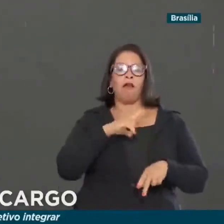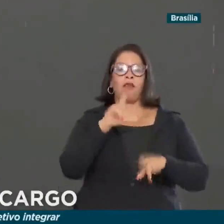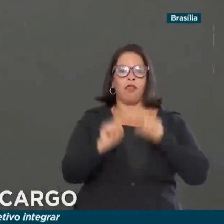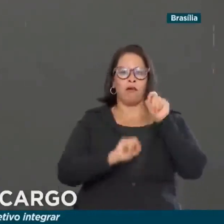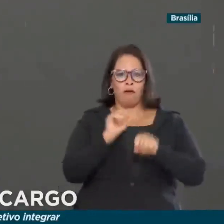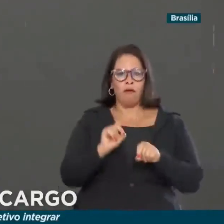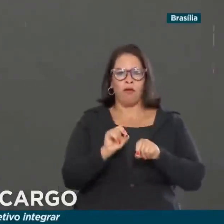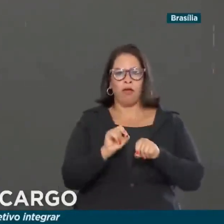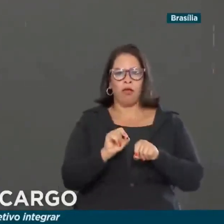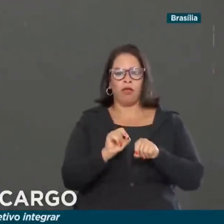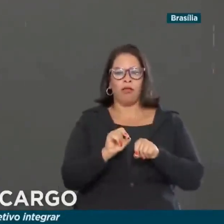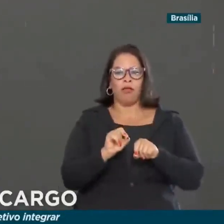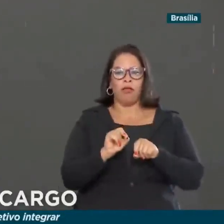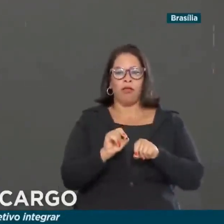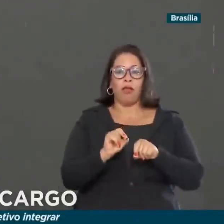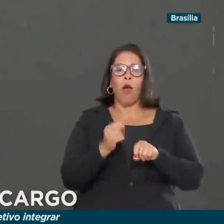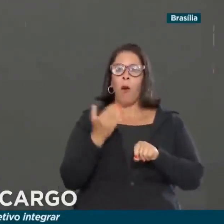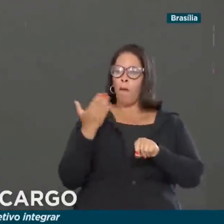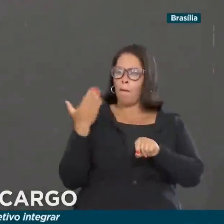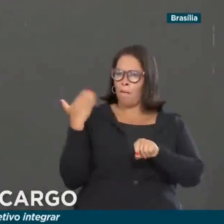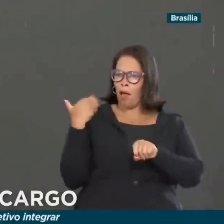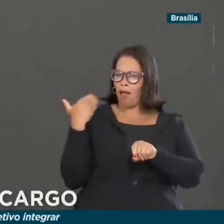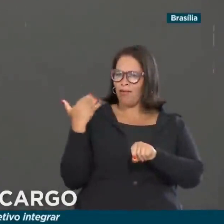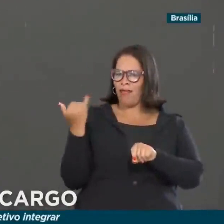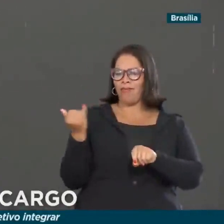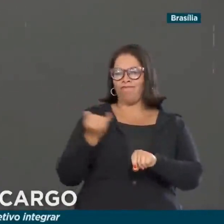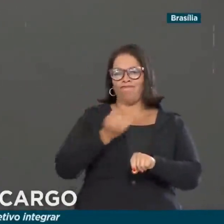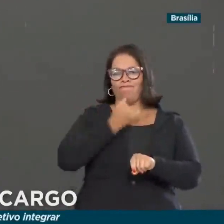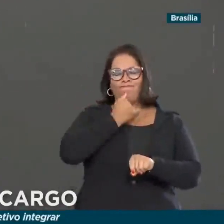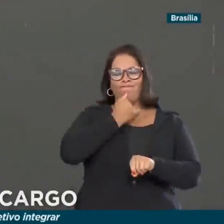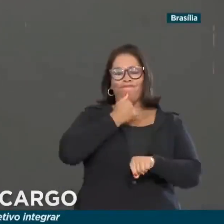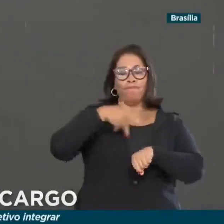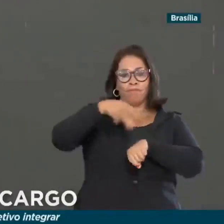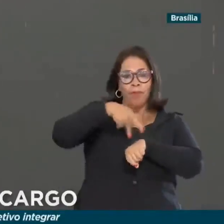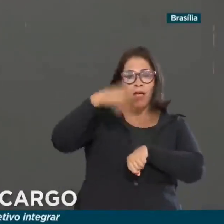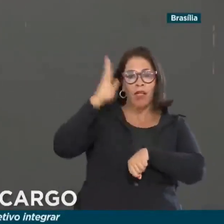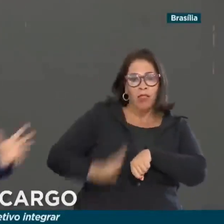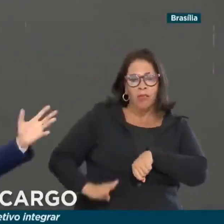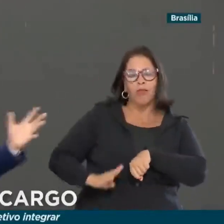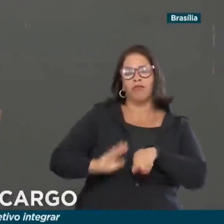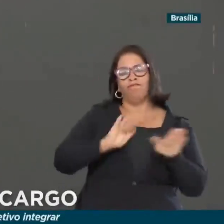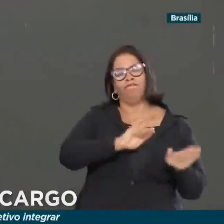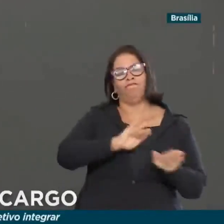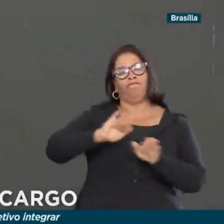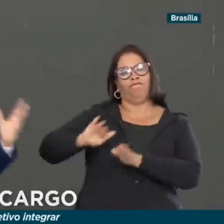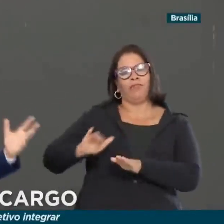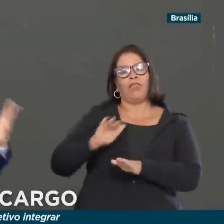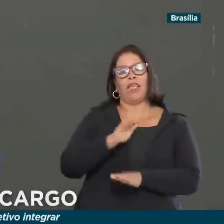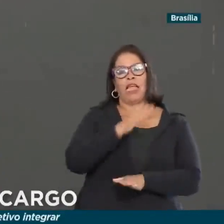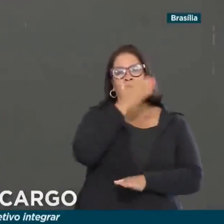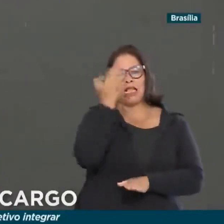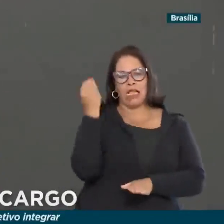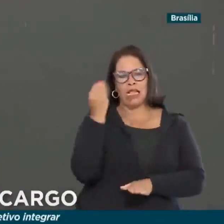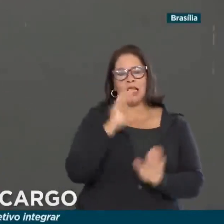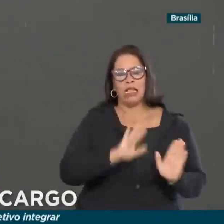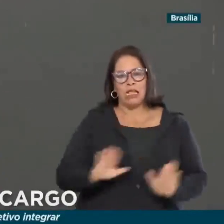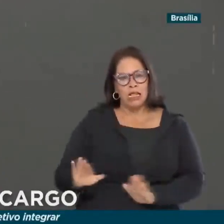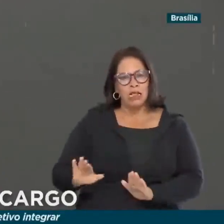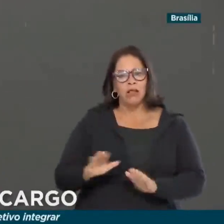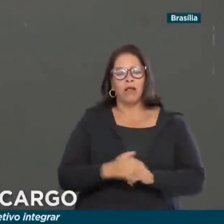deixar no passado triste da história do Brasil esse momento de tensão.